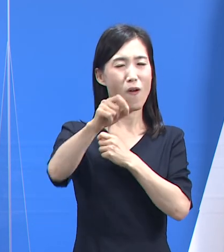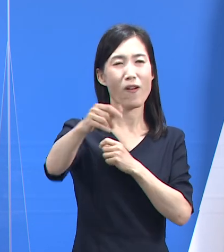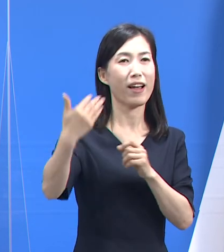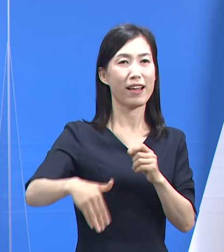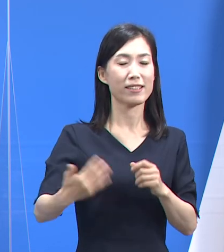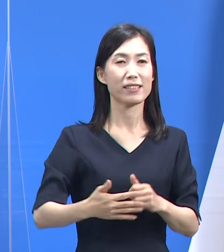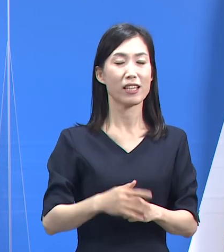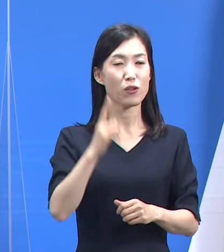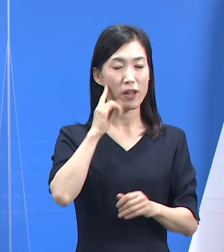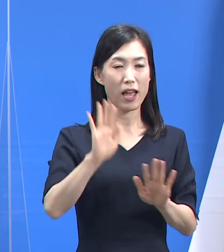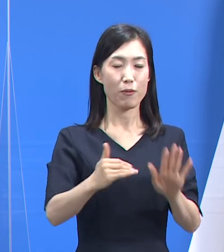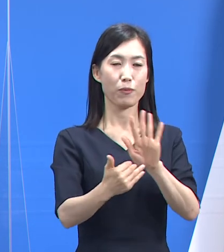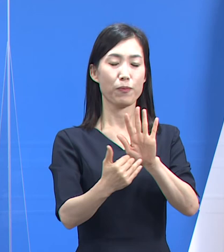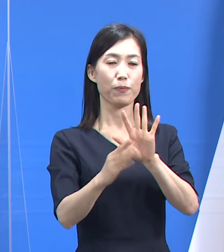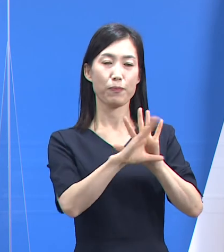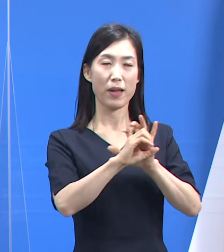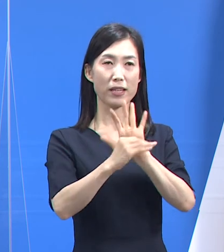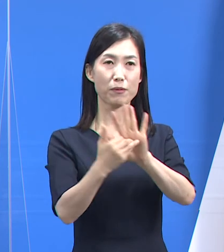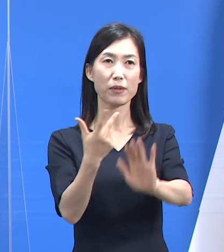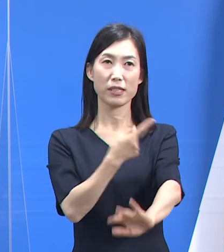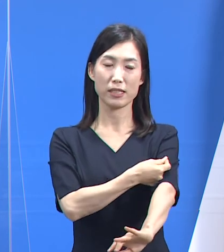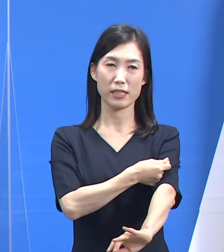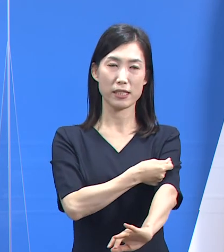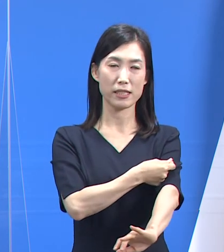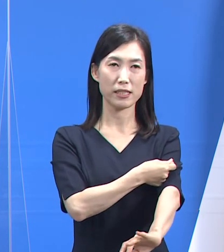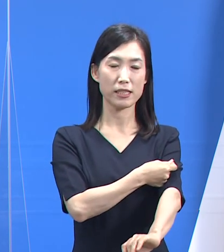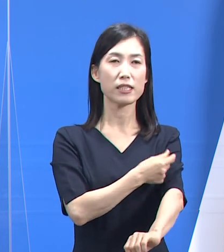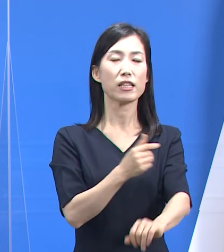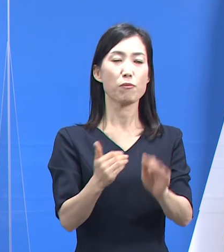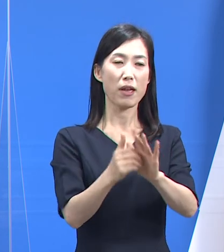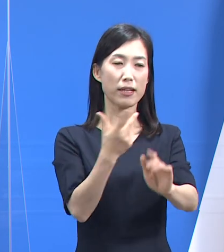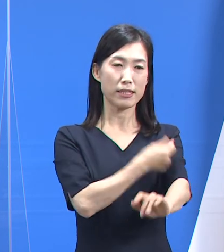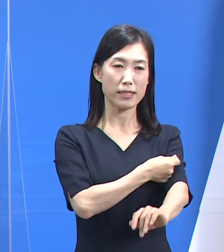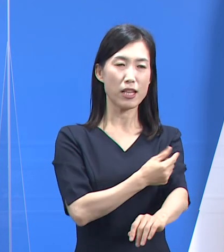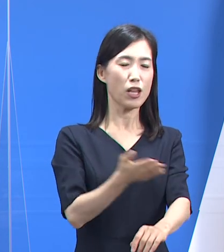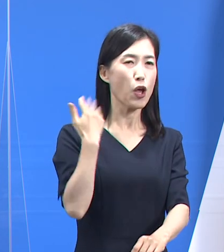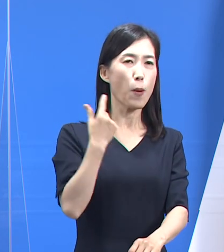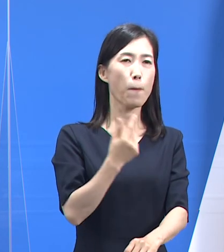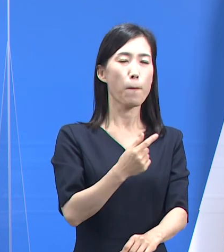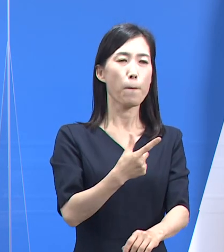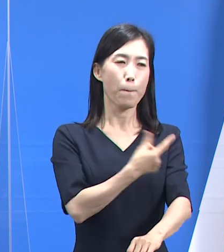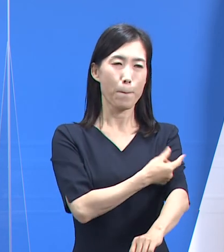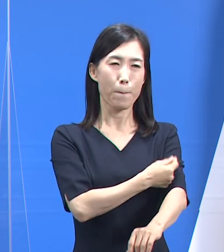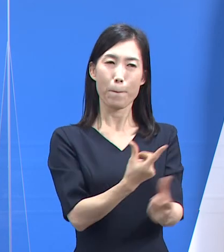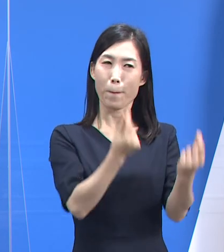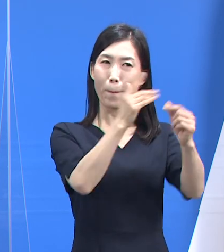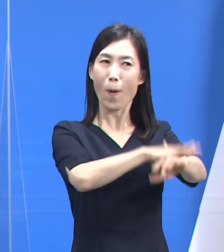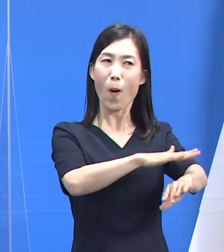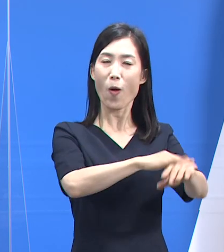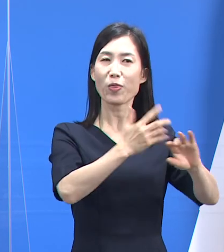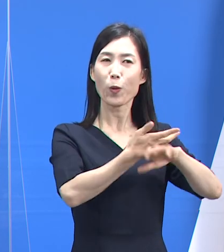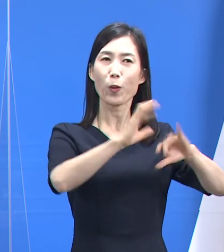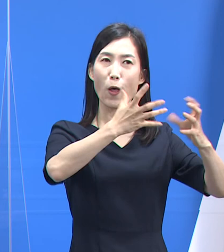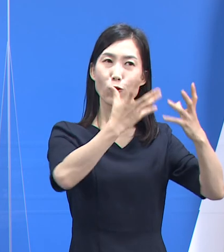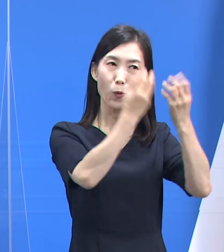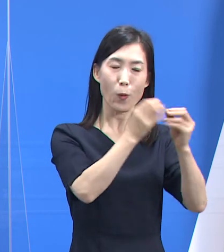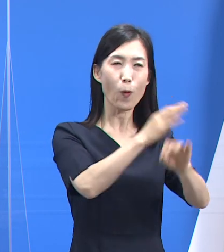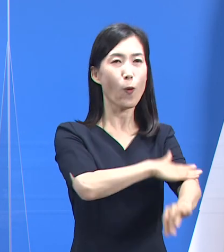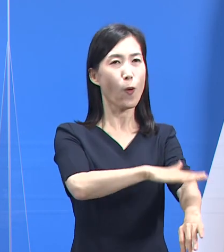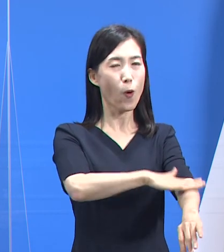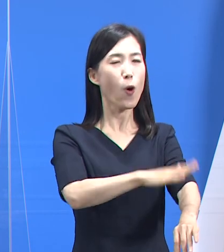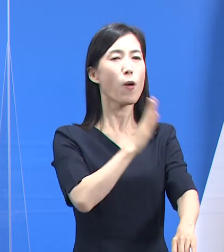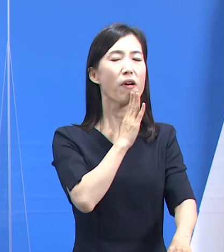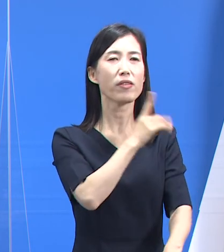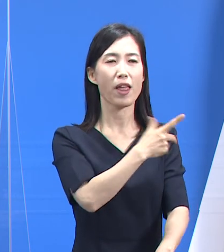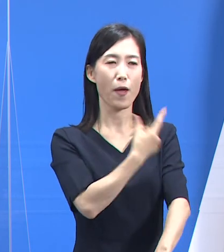백신 접종률을 먼저 높일 기회가 있었던 국가들에서도 변이 바이러스가 확산되고 시민들의 실천이